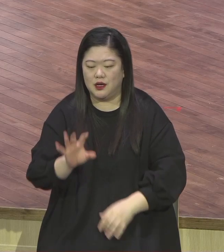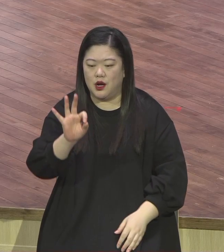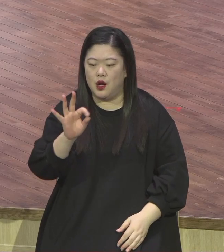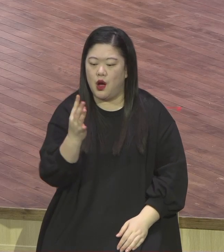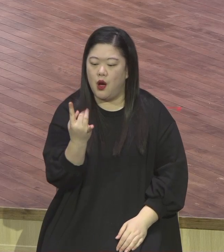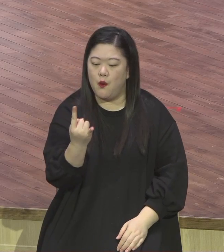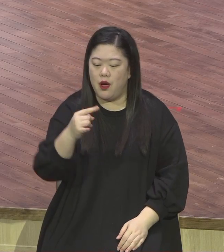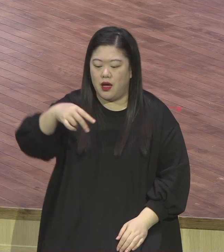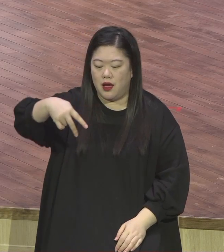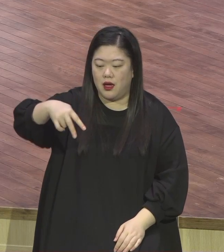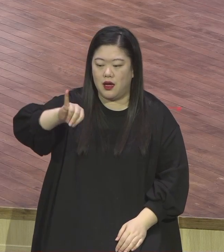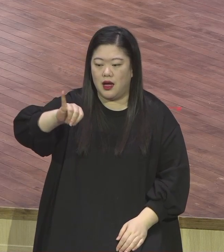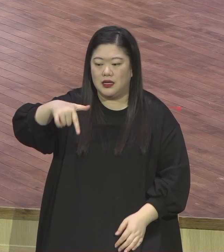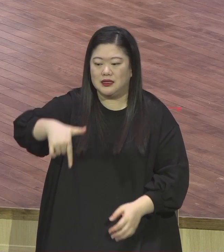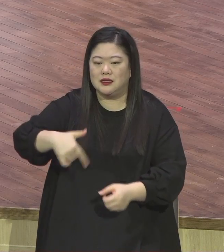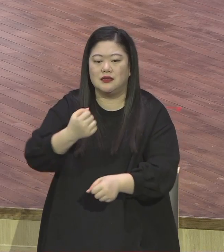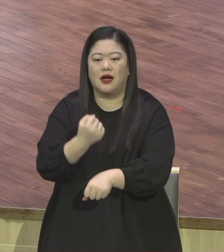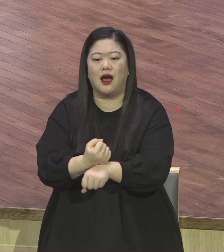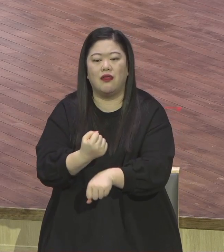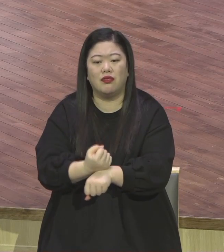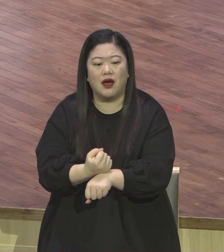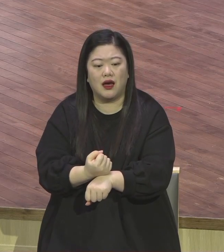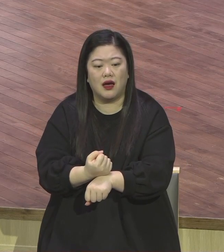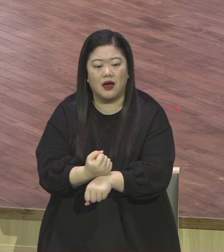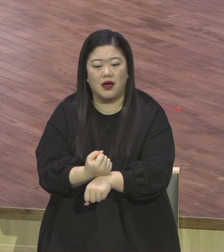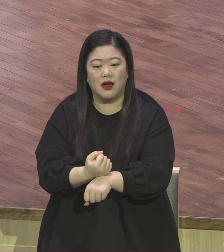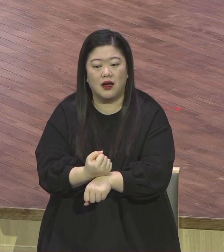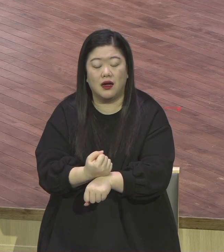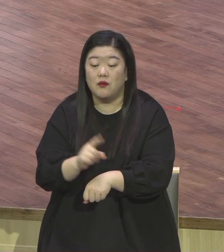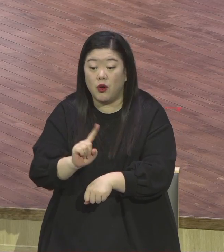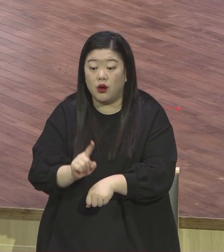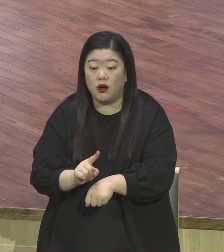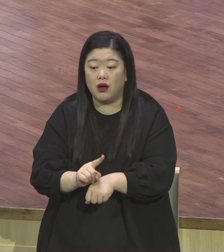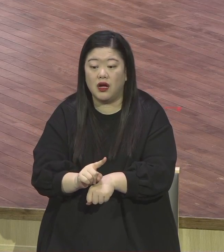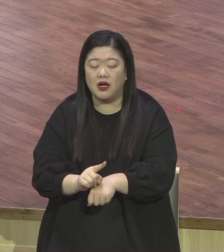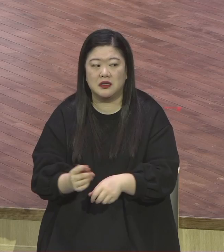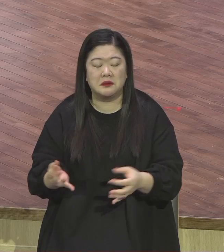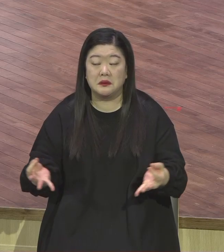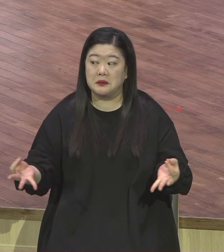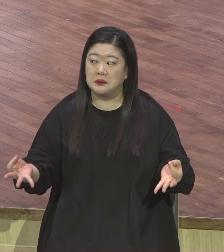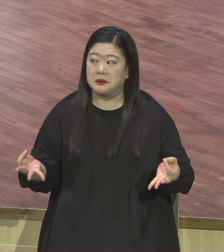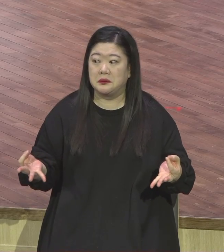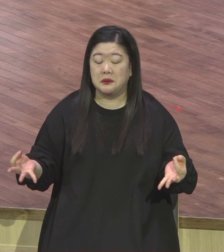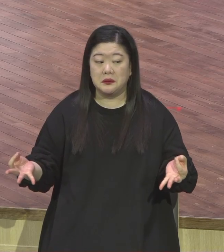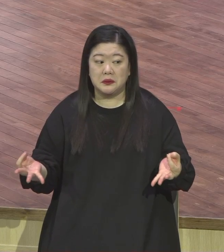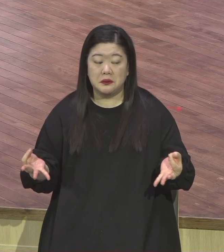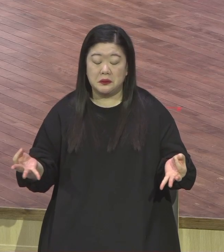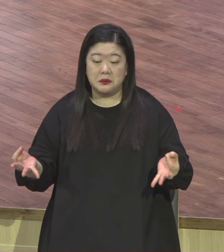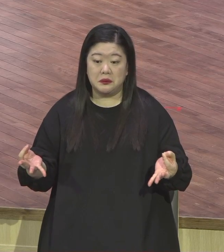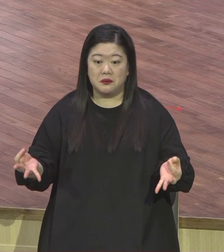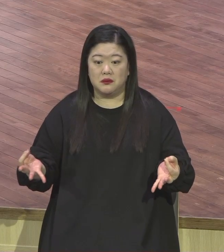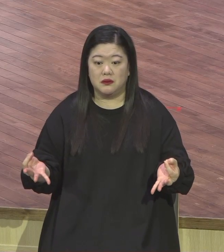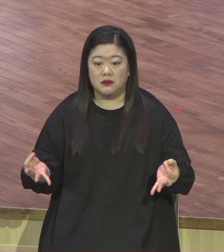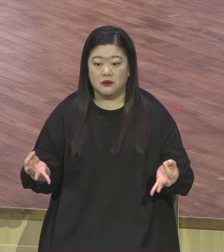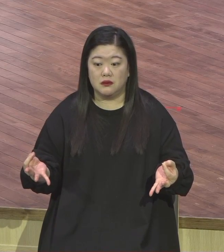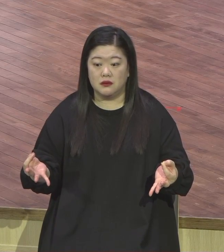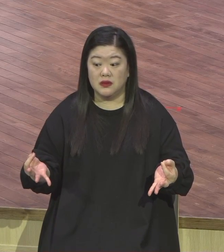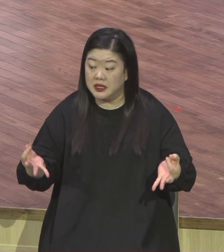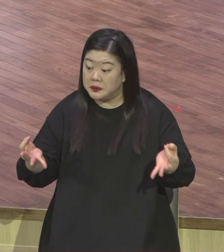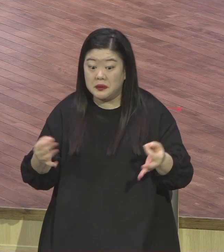치욕적인 별명을 붙이셨어요 입술로만 하나님 하나님 하지 그 내면은 전혀 그러지 않다는 얘기요